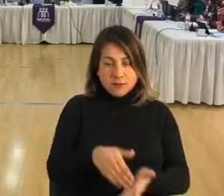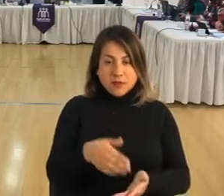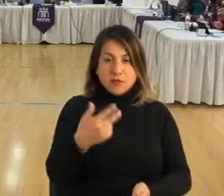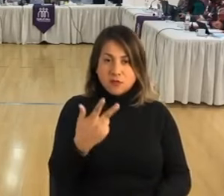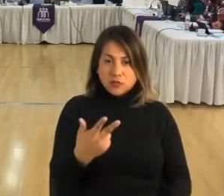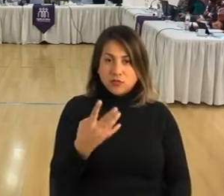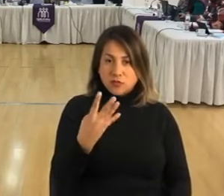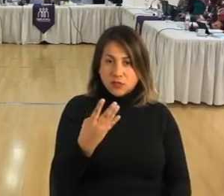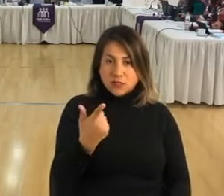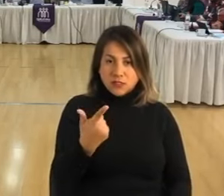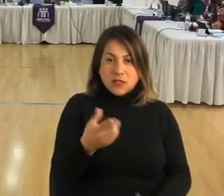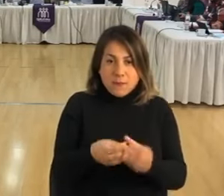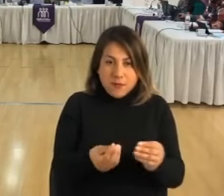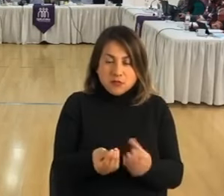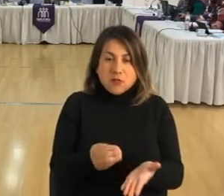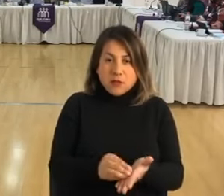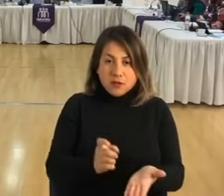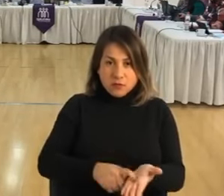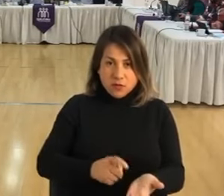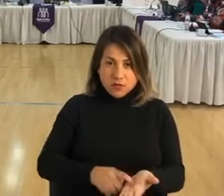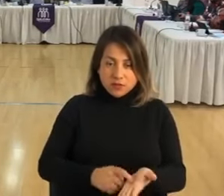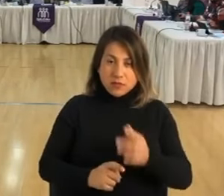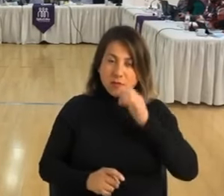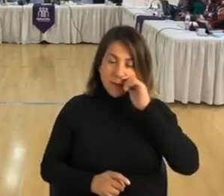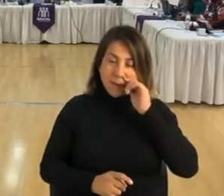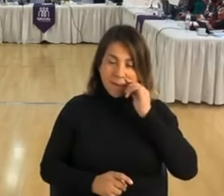.847 pesos y va incluido.